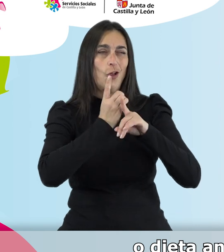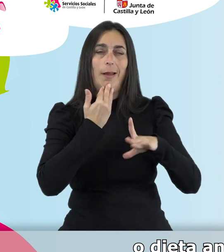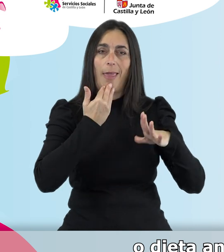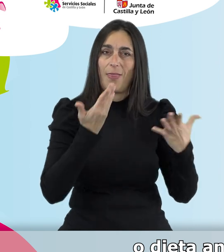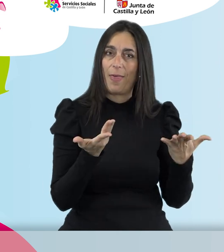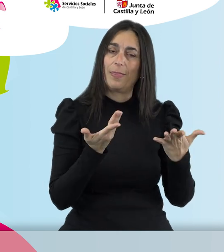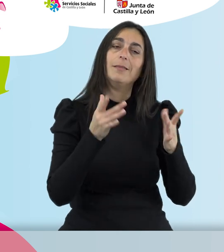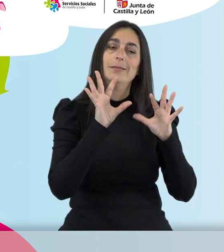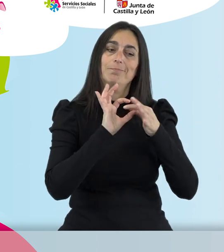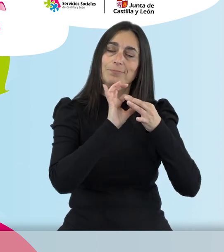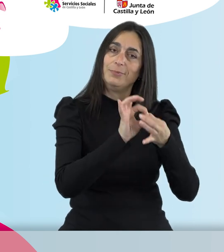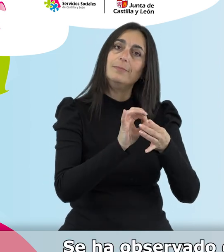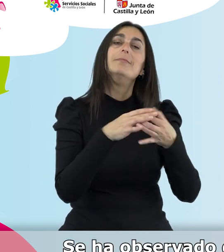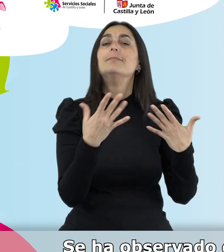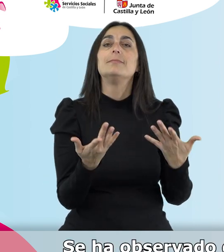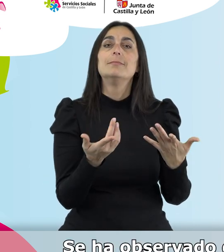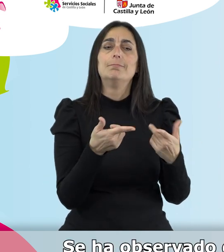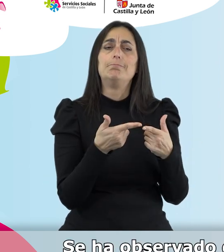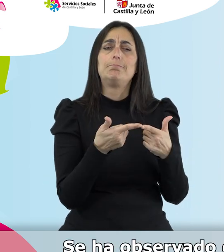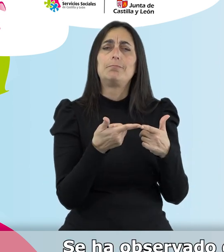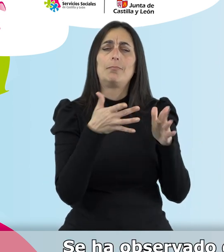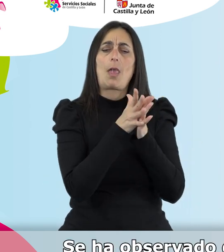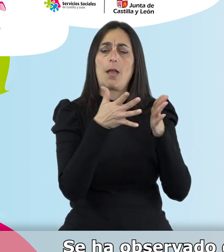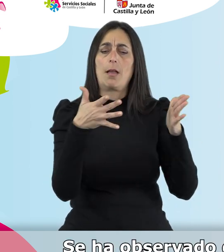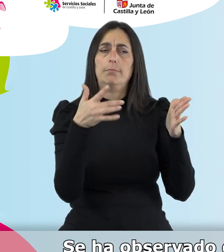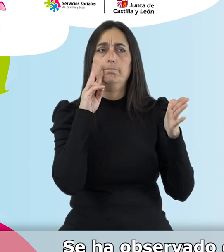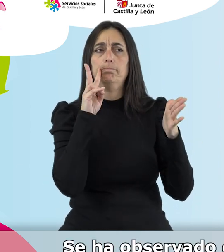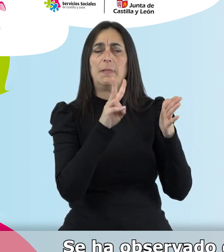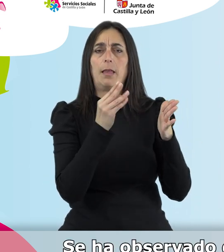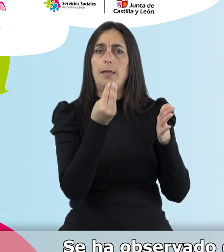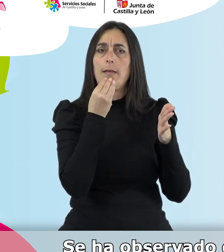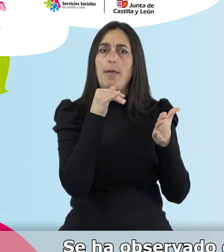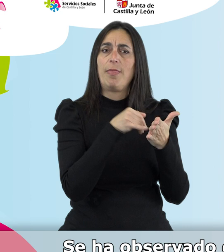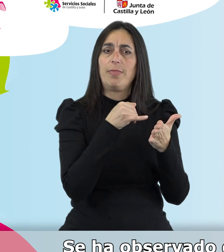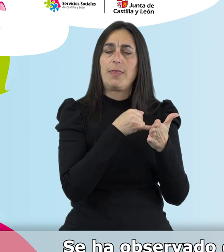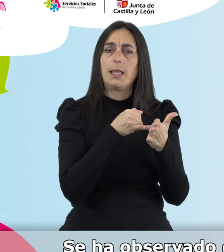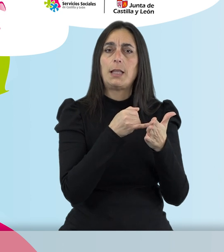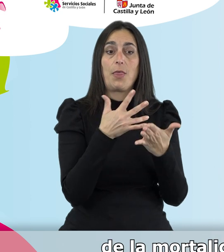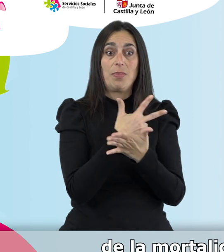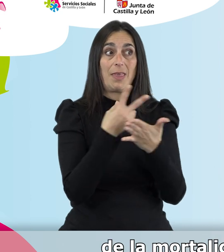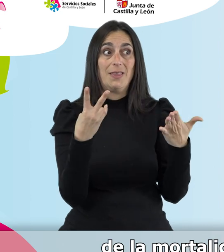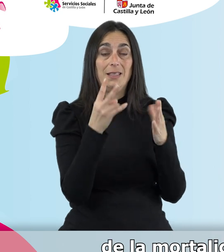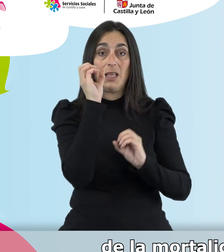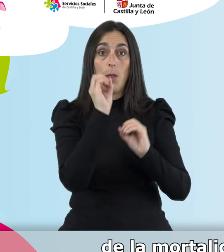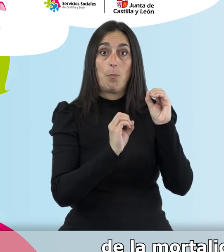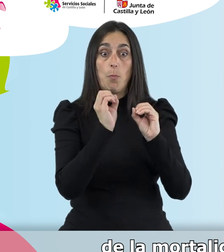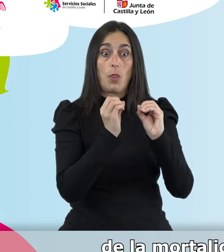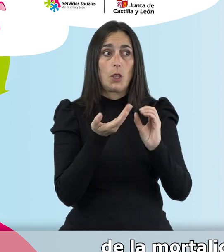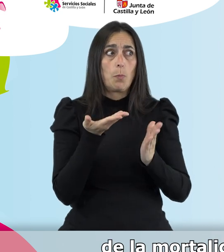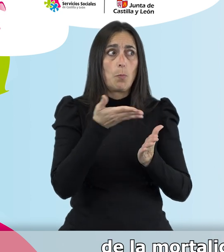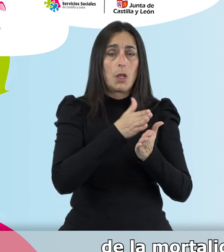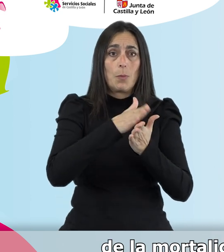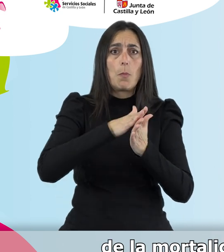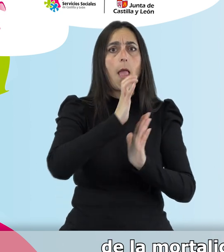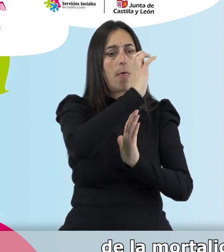envejecimiento. Se ha observado que esta dieta disminuye en torno al 17% de la mortalidad